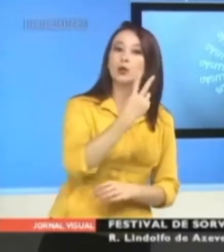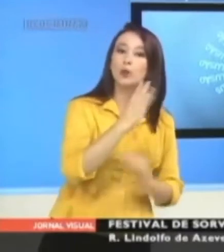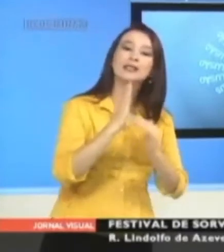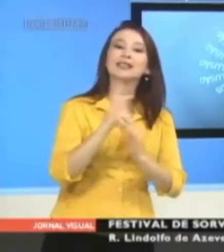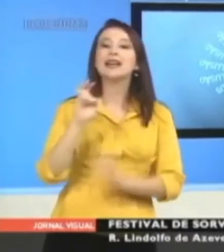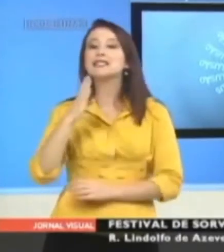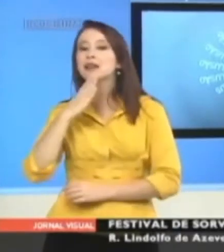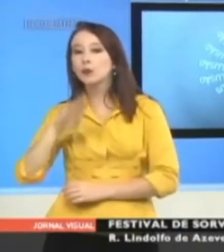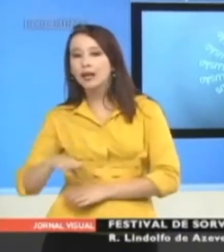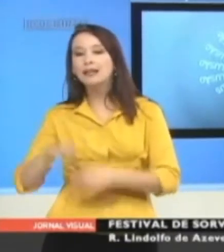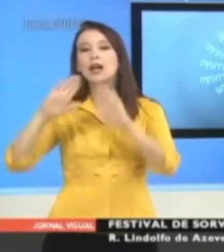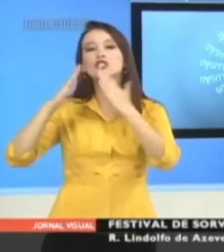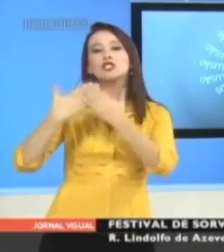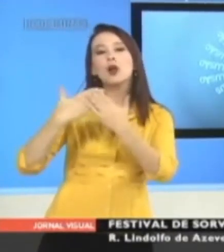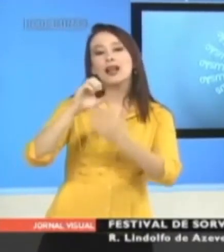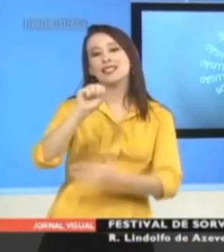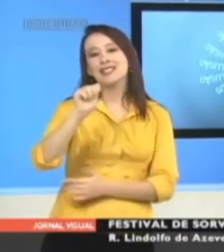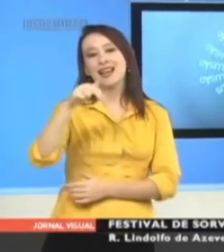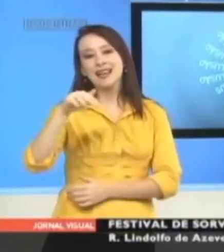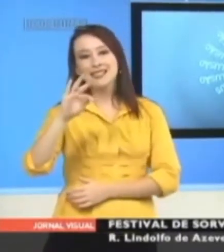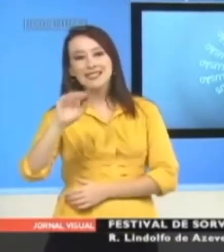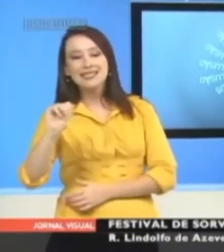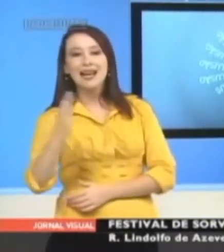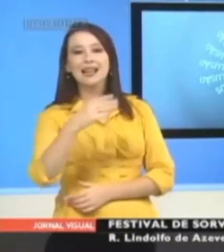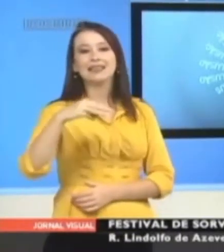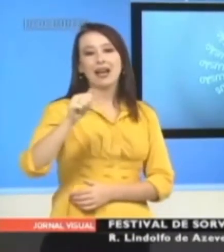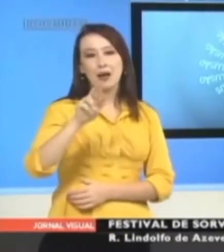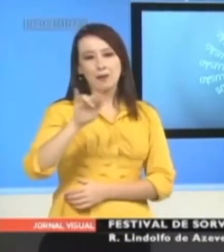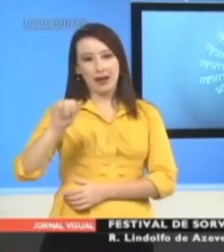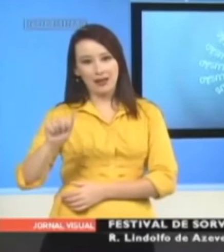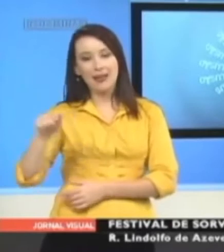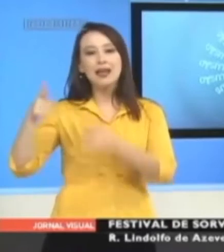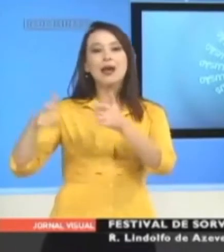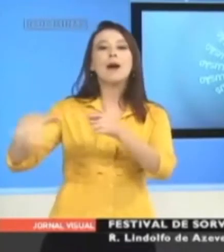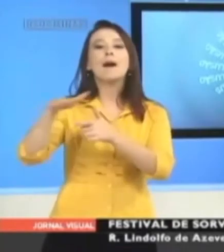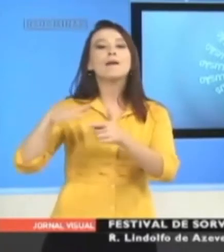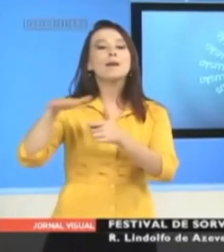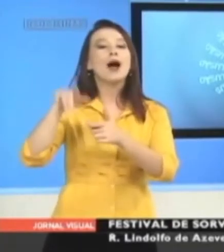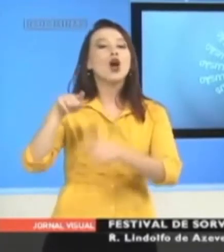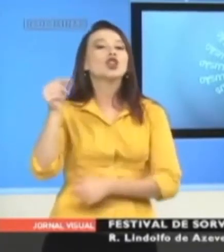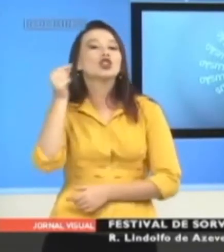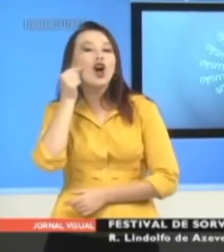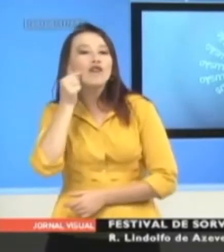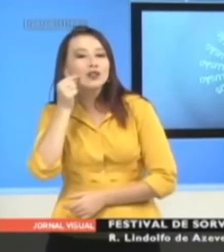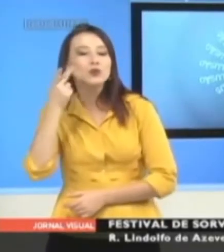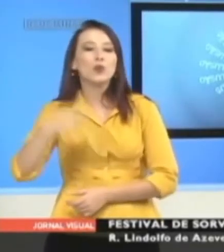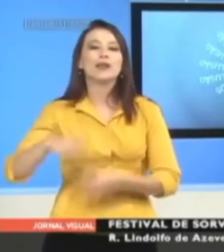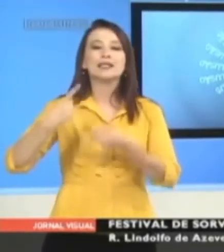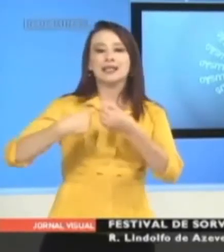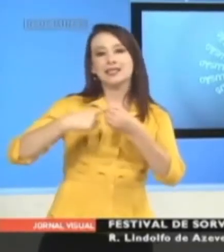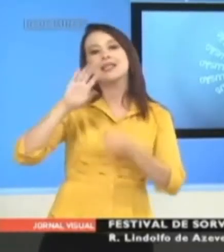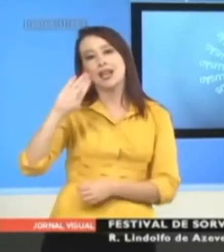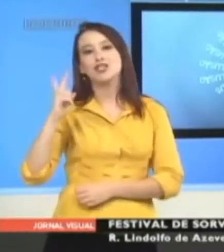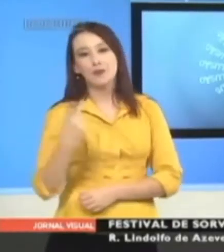tarde, no Colégio Santa Maria. O endereço é Rua Lindolfo de Azevedo, 345, no bairro